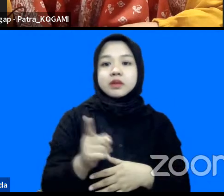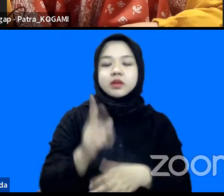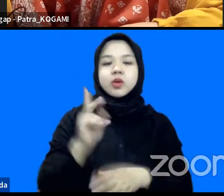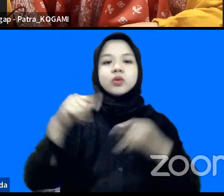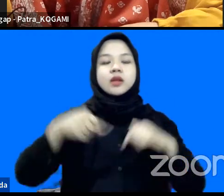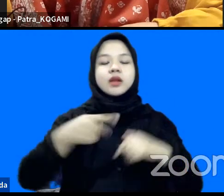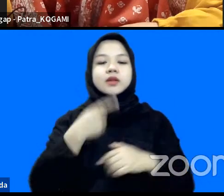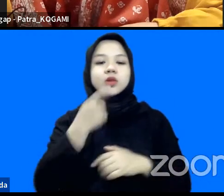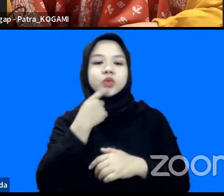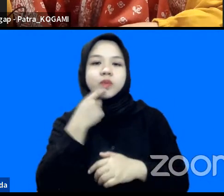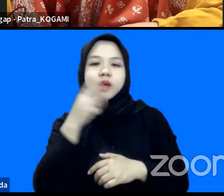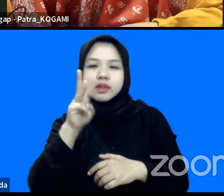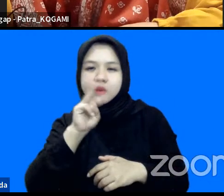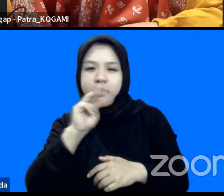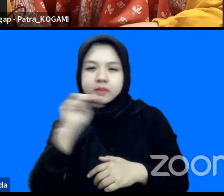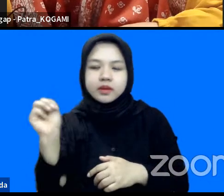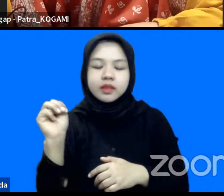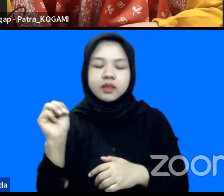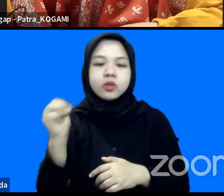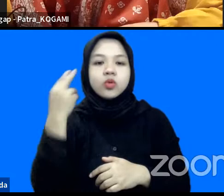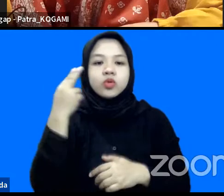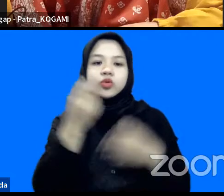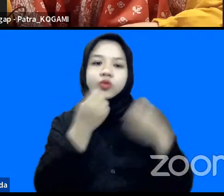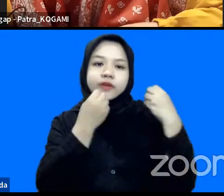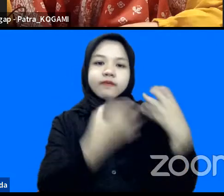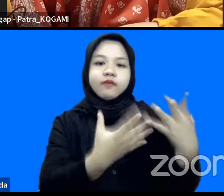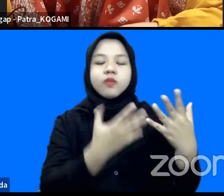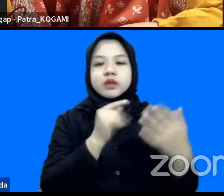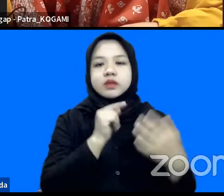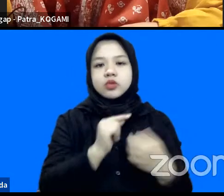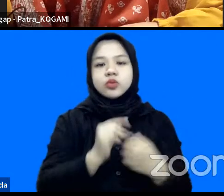coba di 3 menit untuk memberikan informasi itu